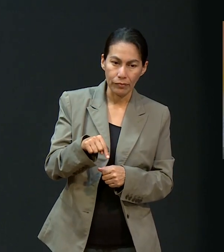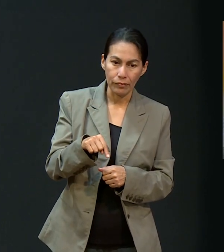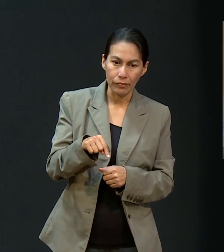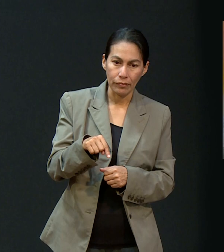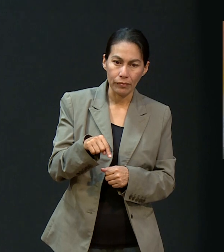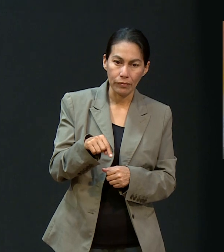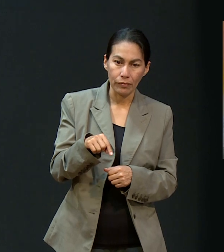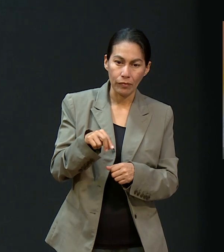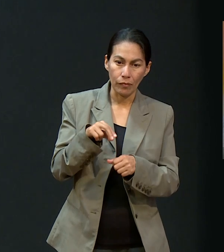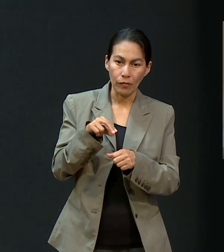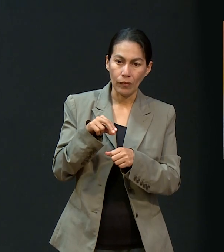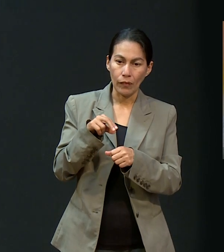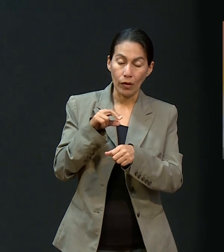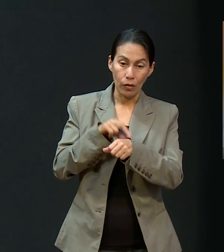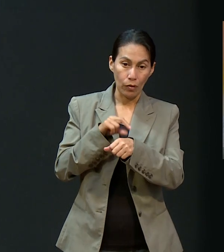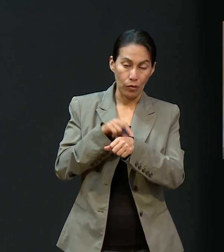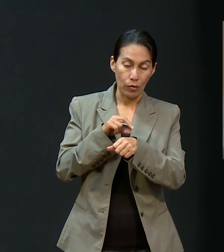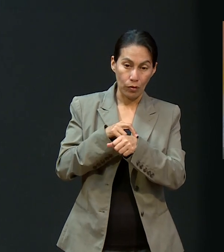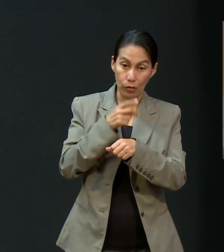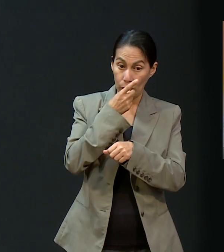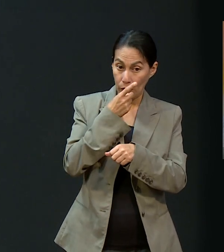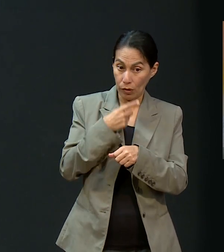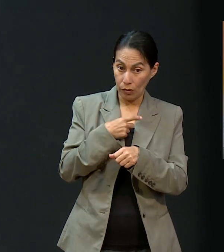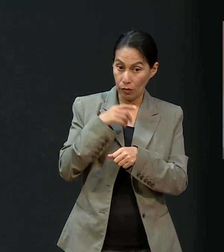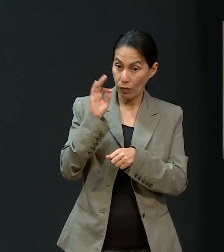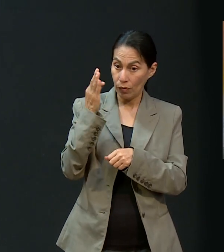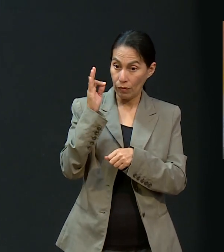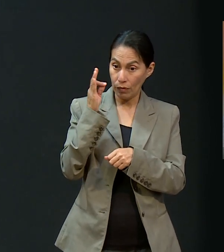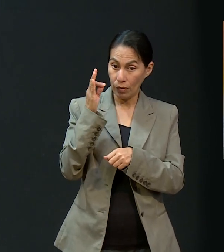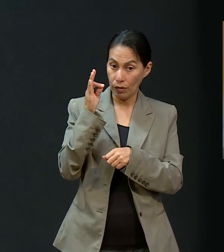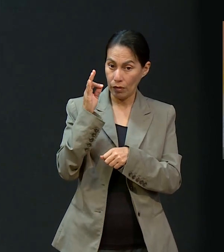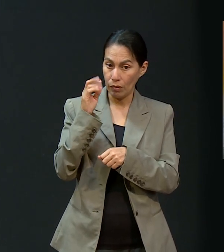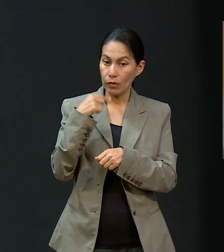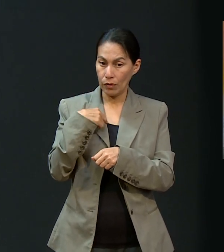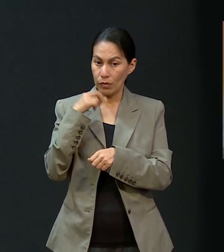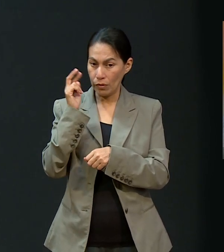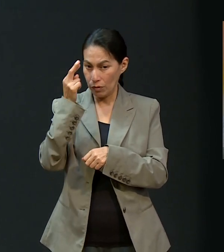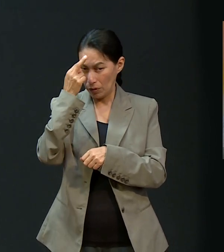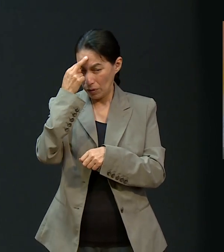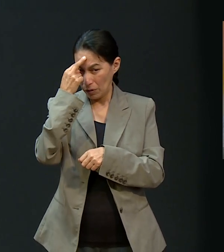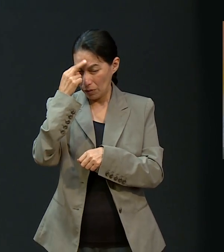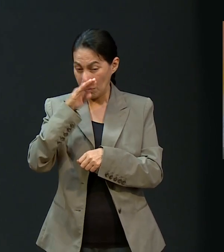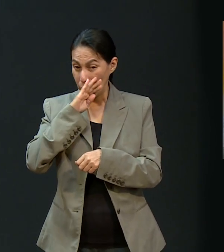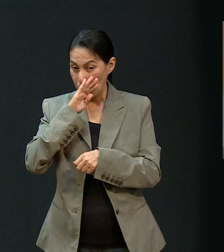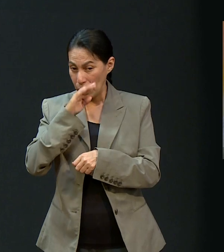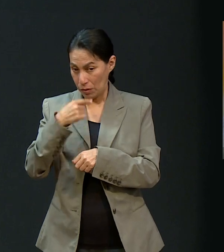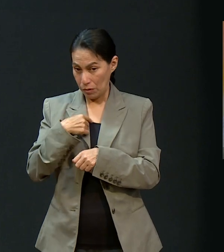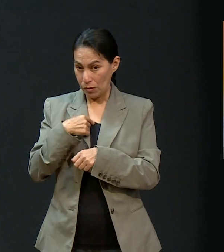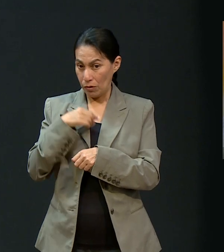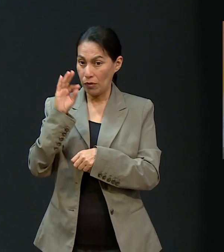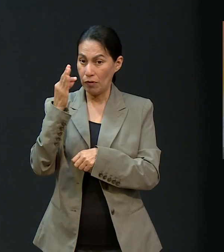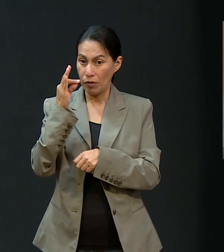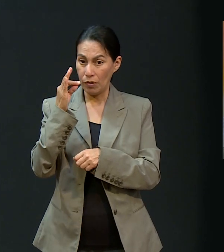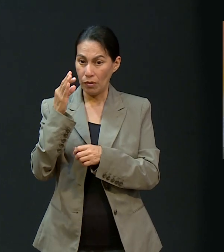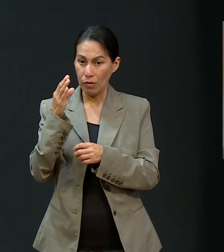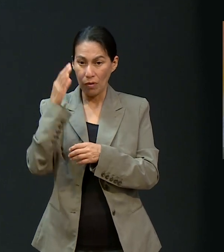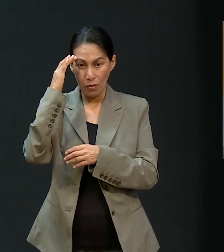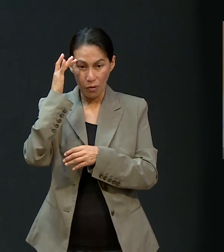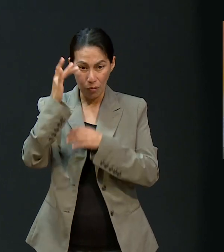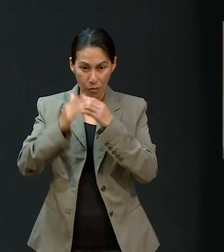nosotros nos enteramos de su diagnóstico en febrero. Lo recuerdo porque es el cumpleaños de ella y mi cumpleaños. Ella se